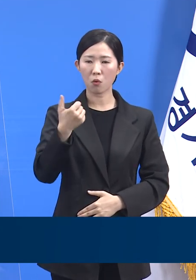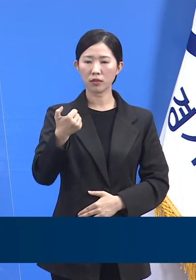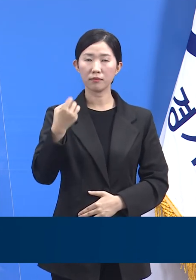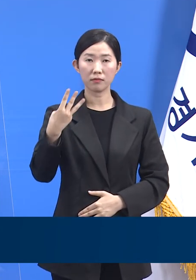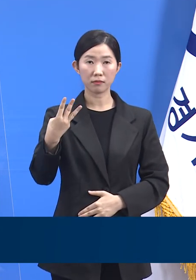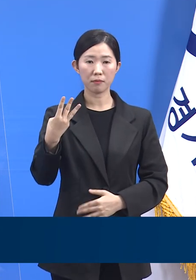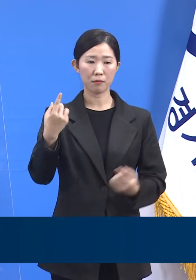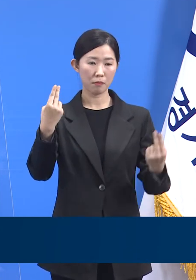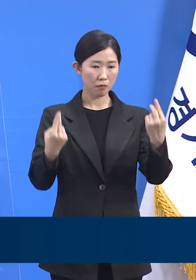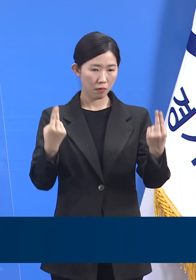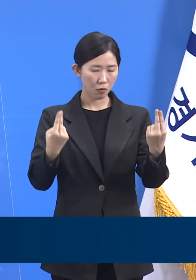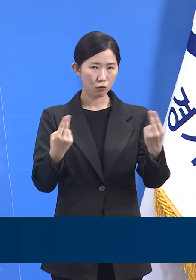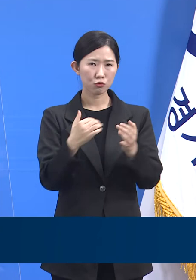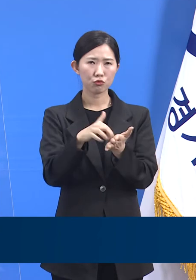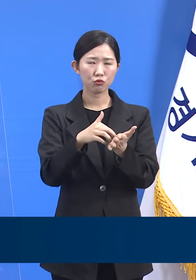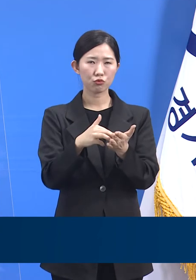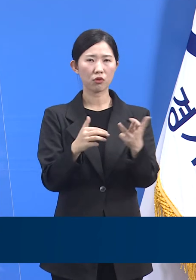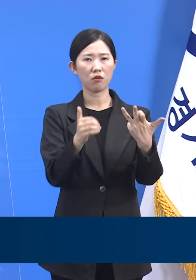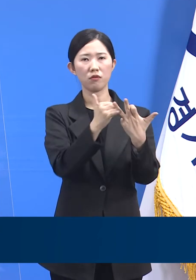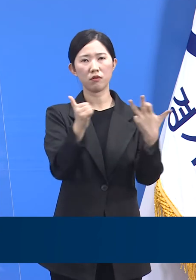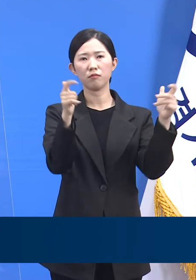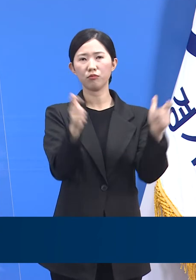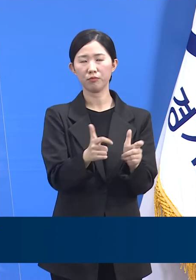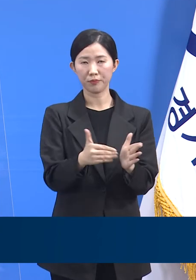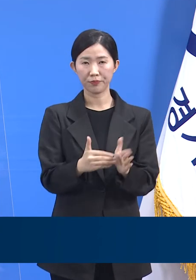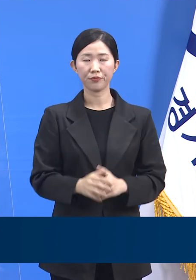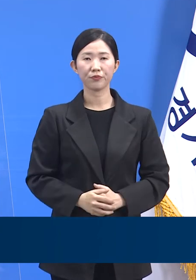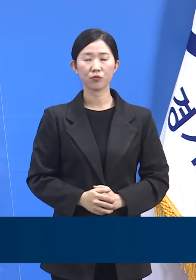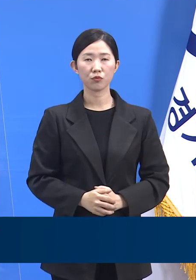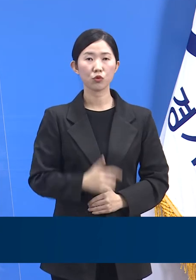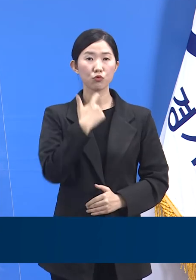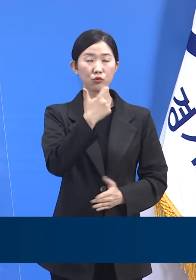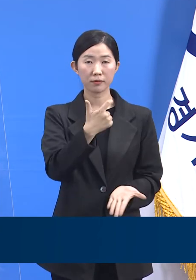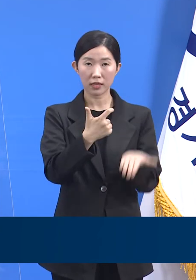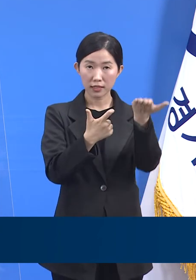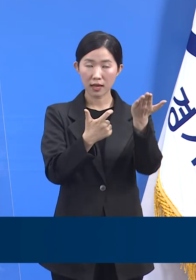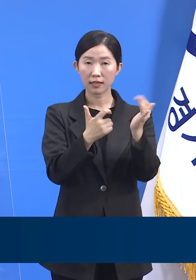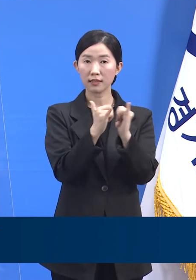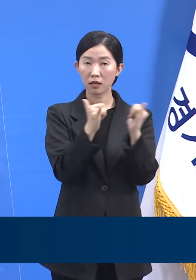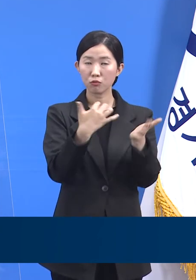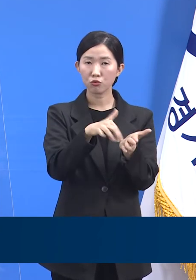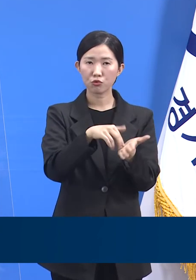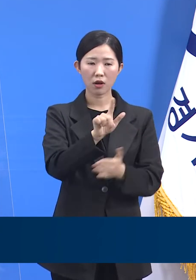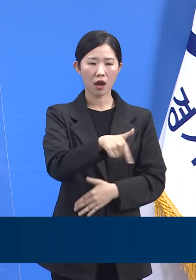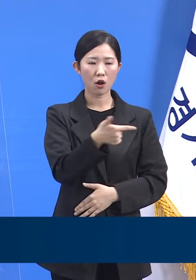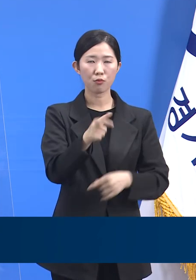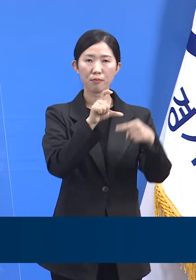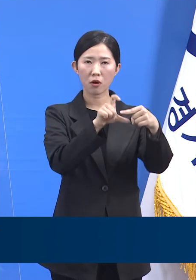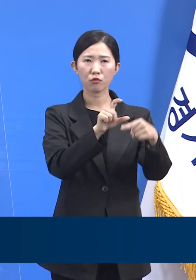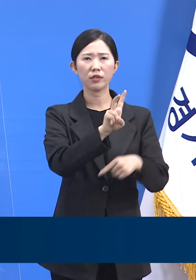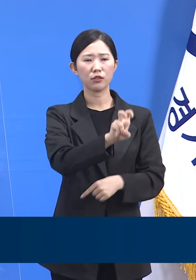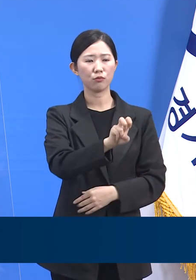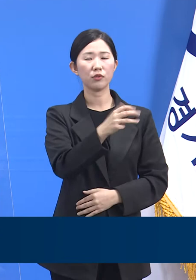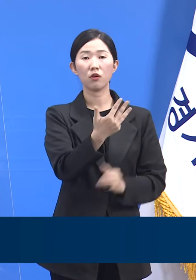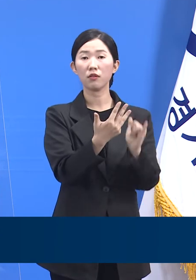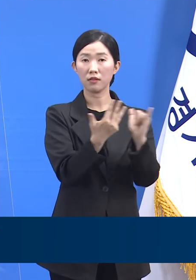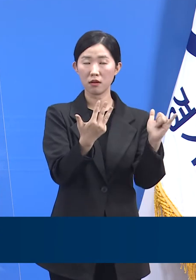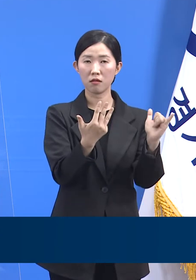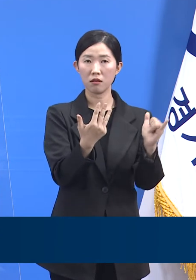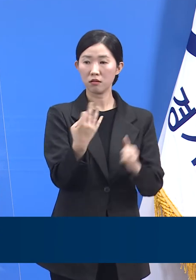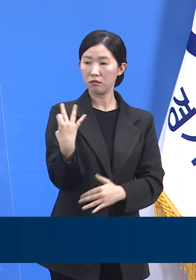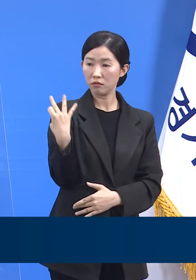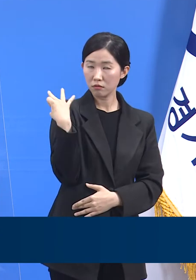감소하였습니다. 60세 이상 고령 확진자는 일평균 28명으로 그 전주